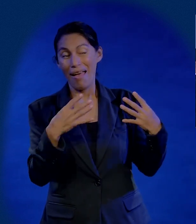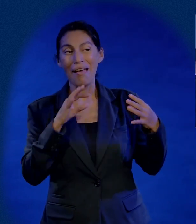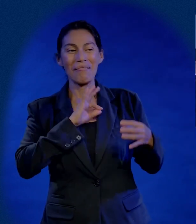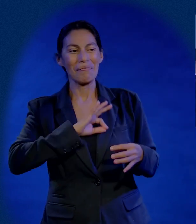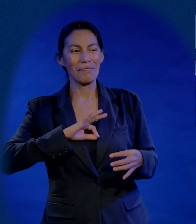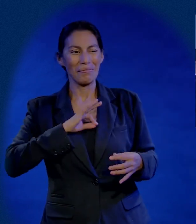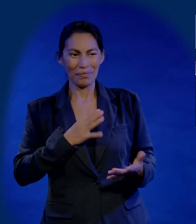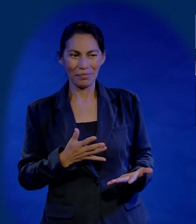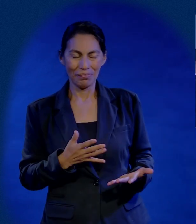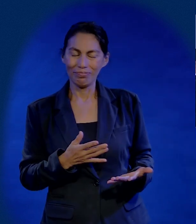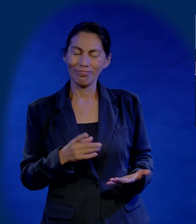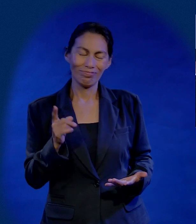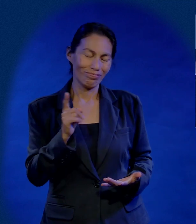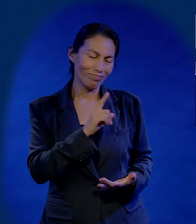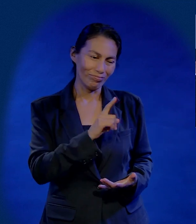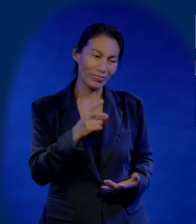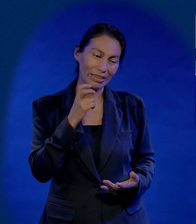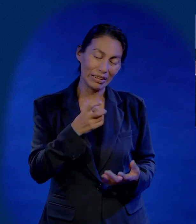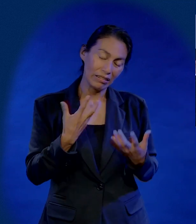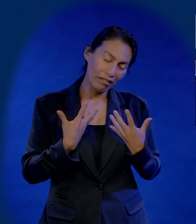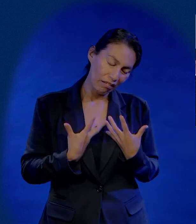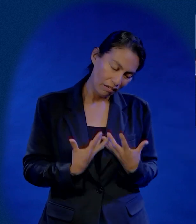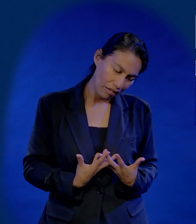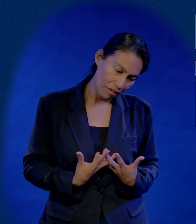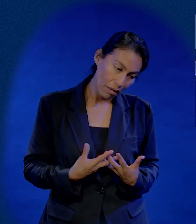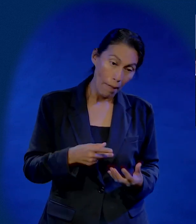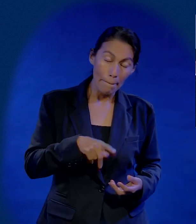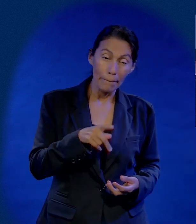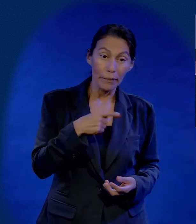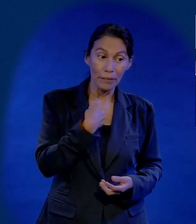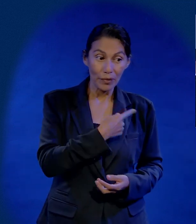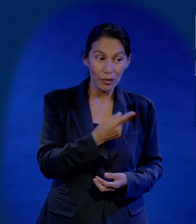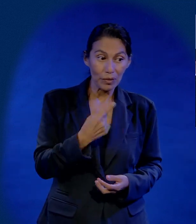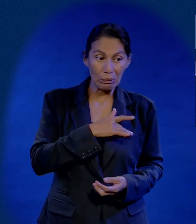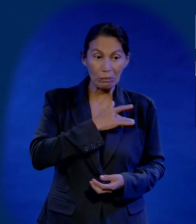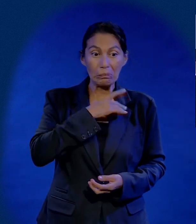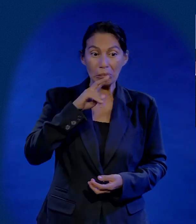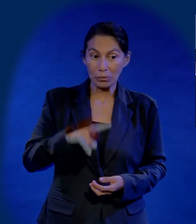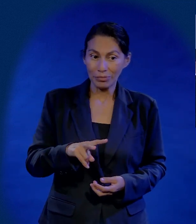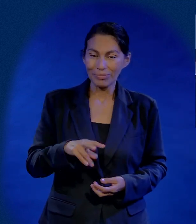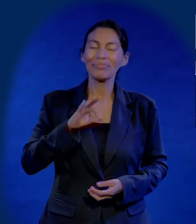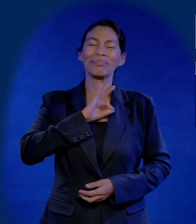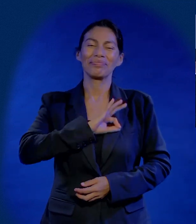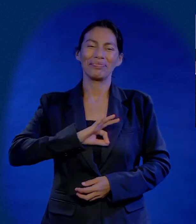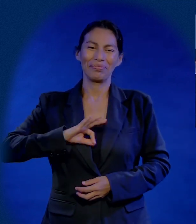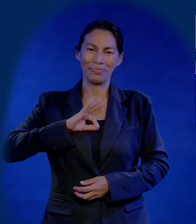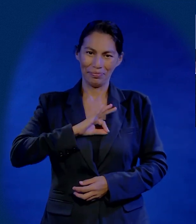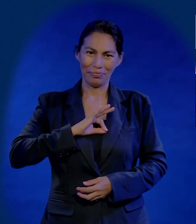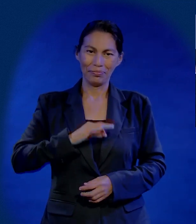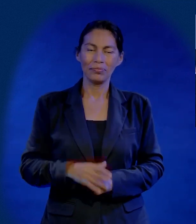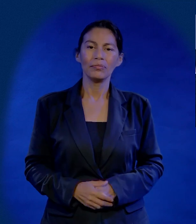que otros estén contentos. Eso nos desgasta, pero cuando vivimos en integridad, entonces somos felices.